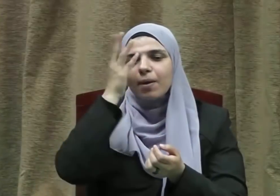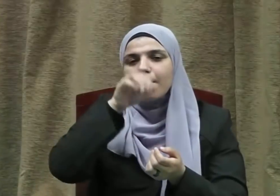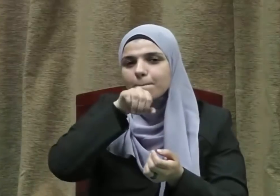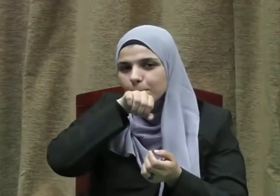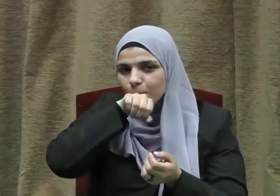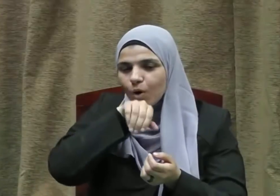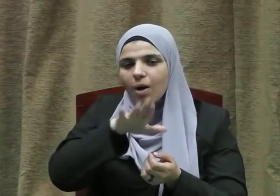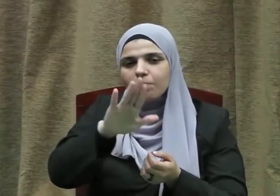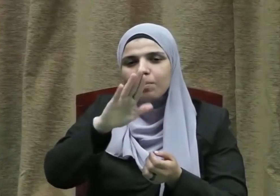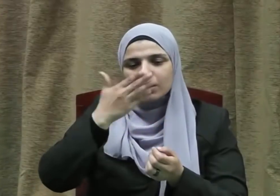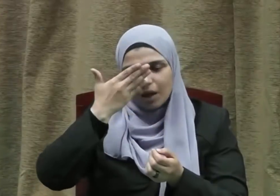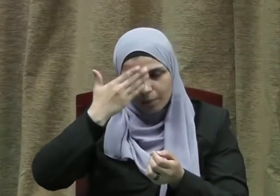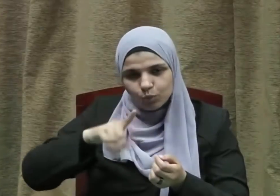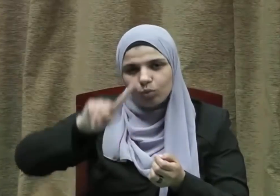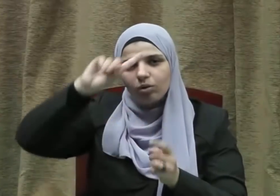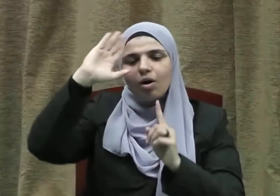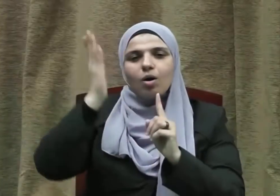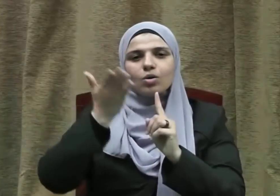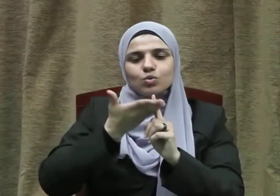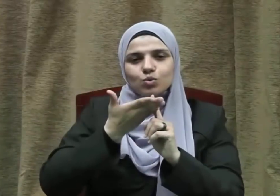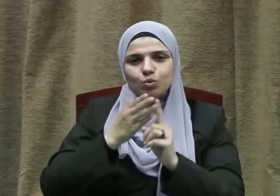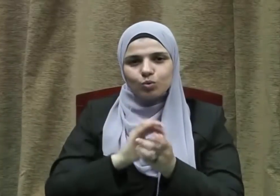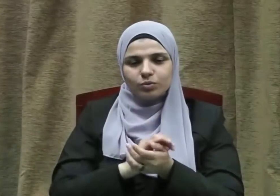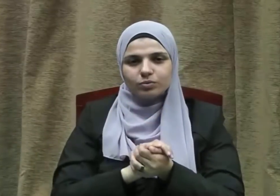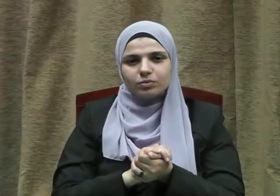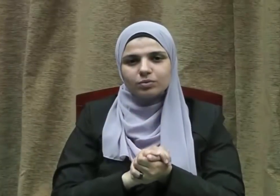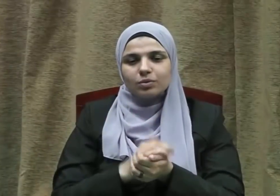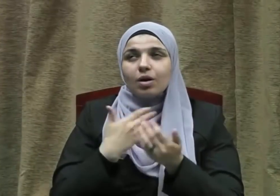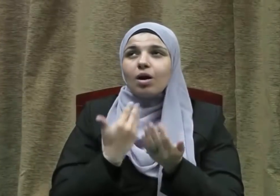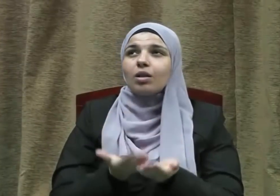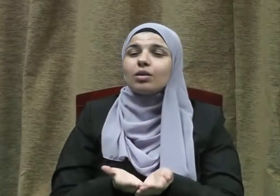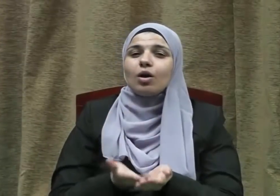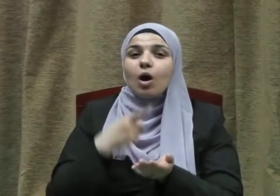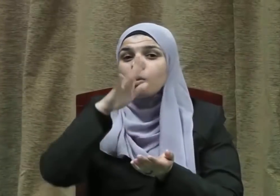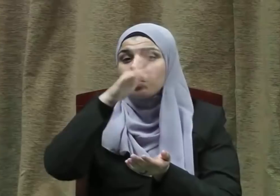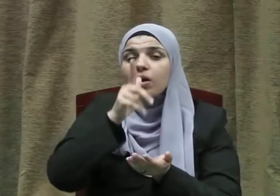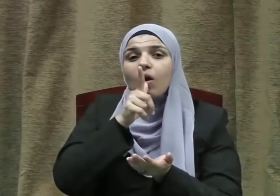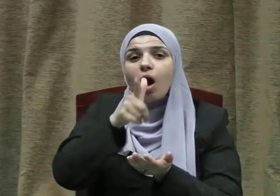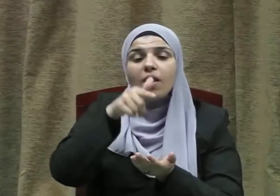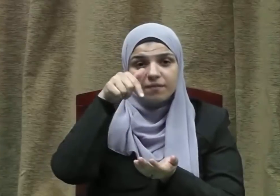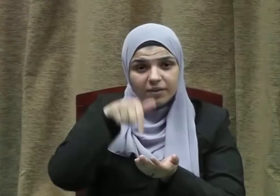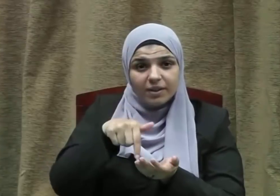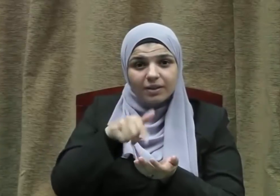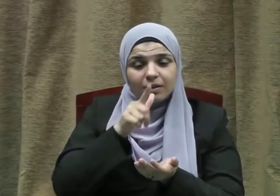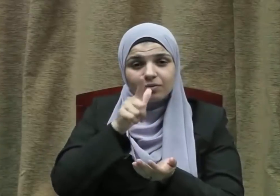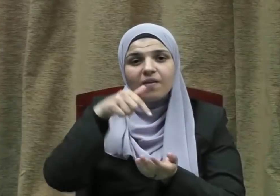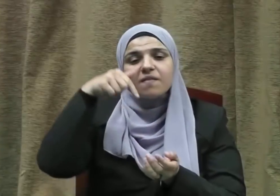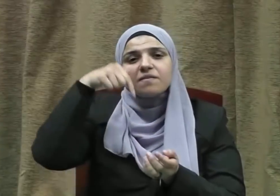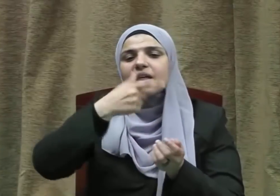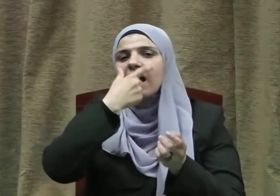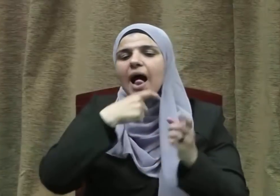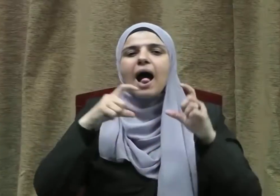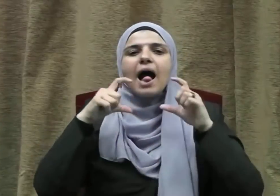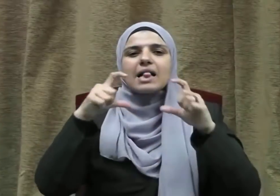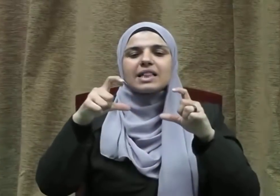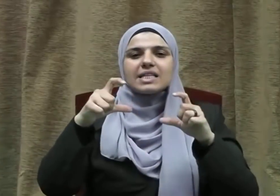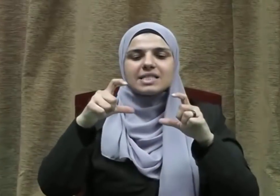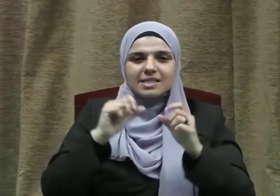سيدنا ونبينا محمدا عبده ورسوله القائل في حديثه